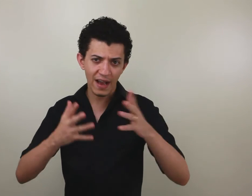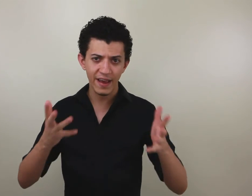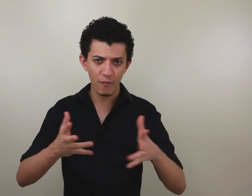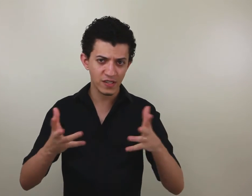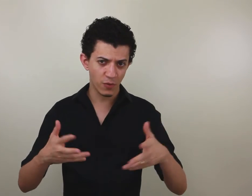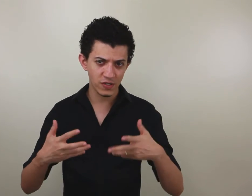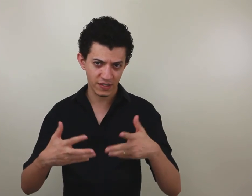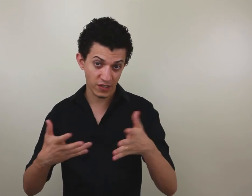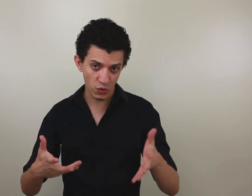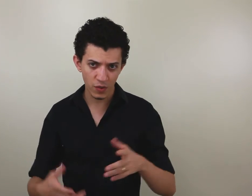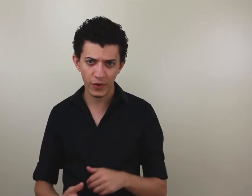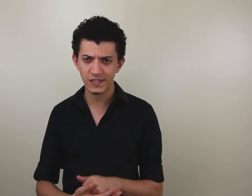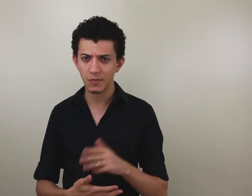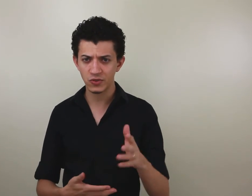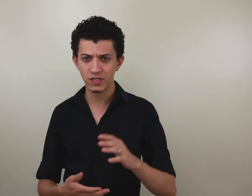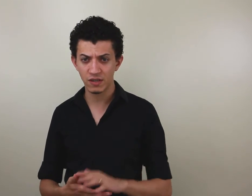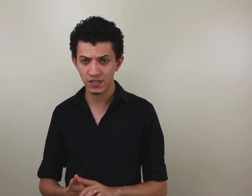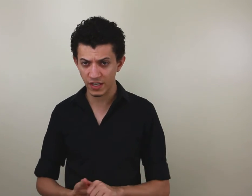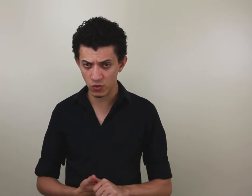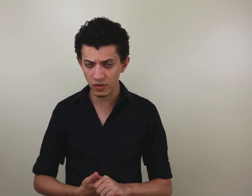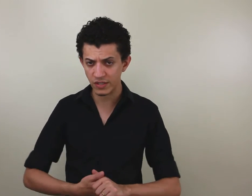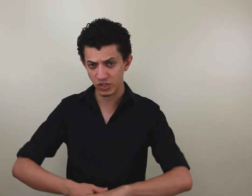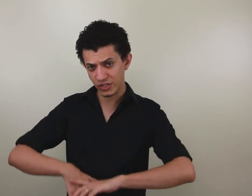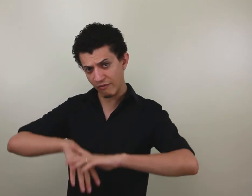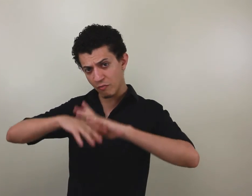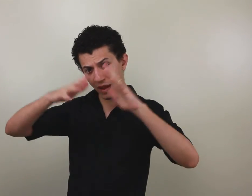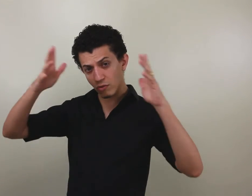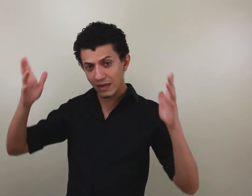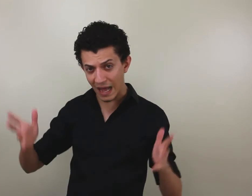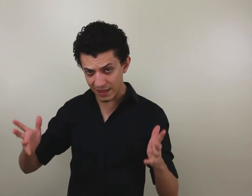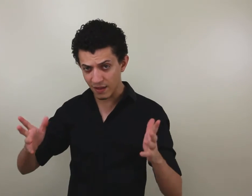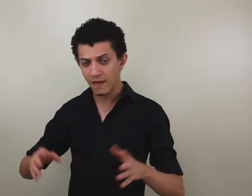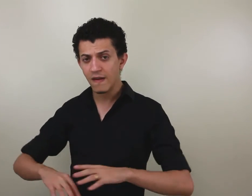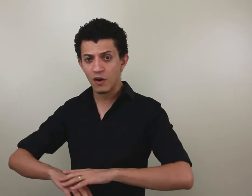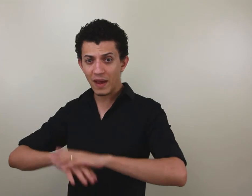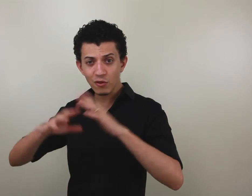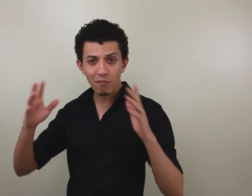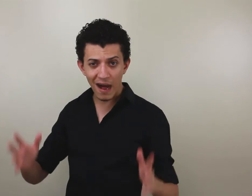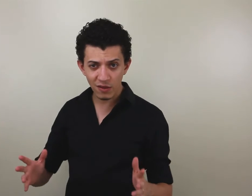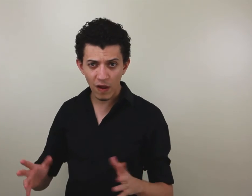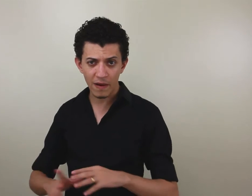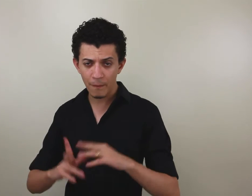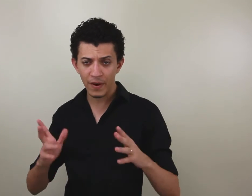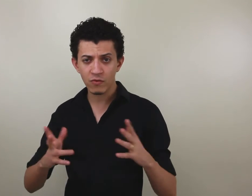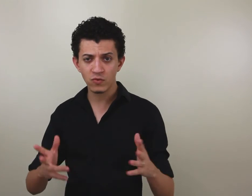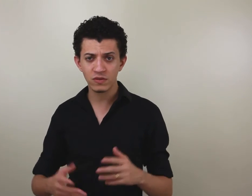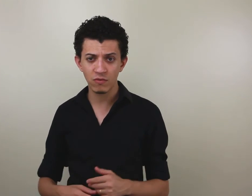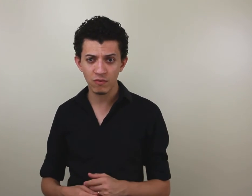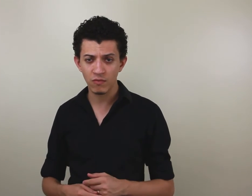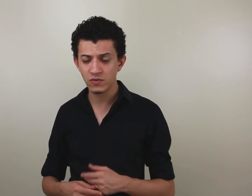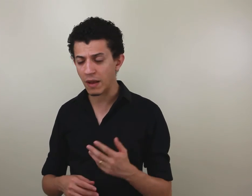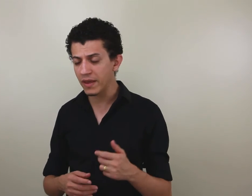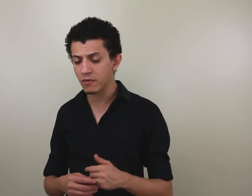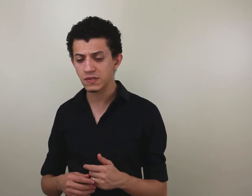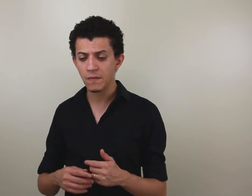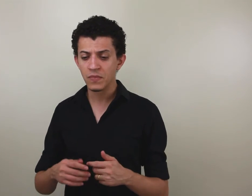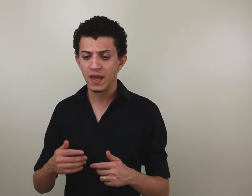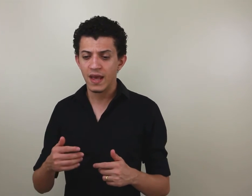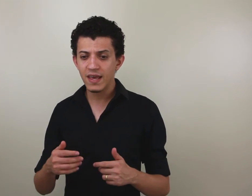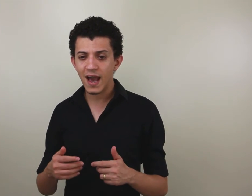Raquel, minha esposa, que é surda, por exemplo, utilizando o seguinte contexto, a gente estava no meio do nada, no meio do mato, acampando com os amigos, e